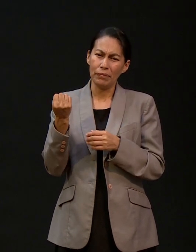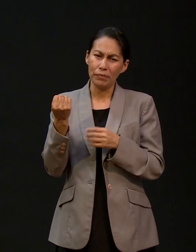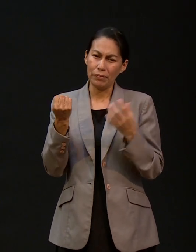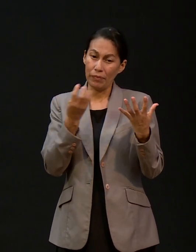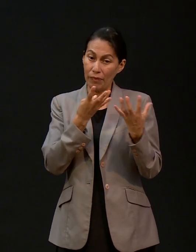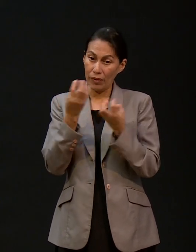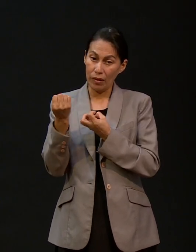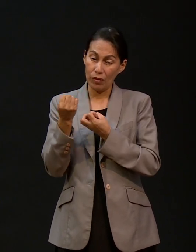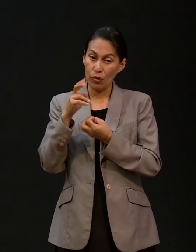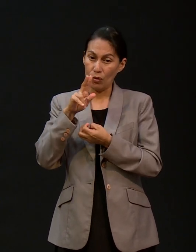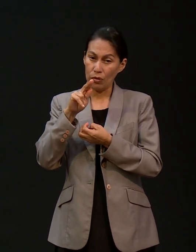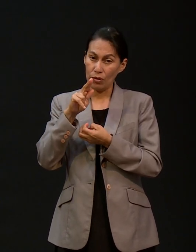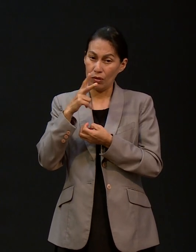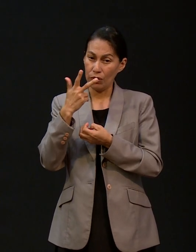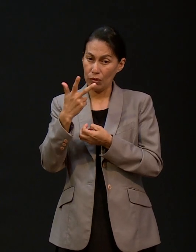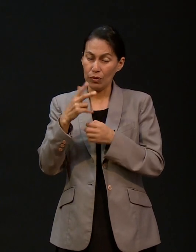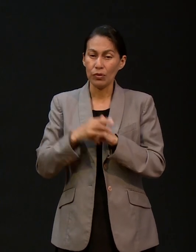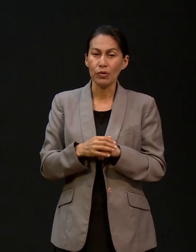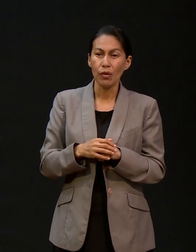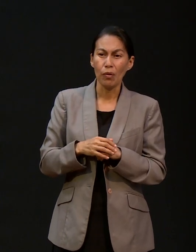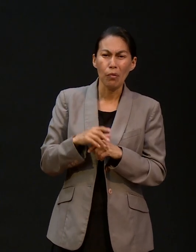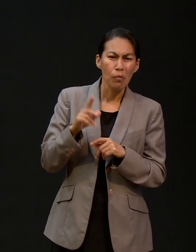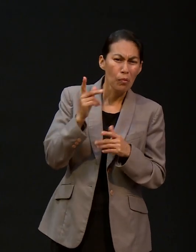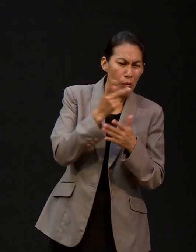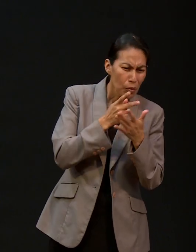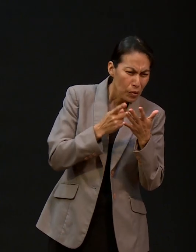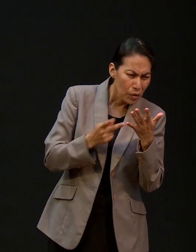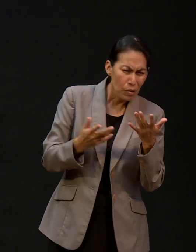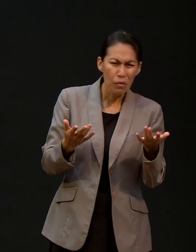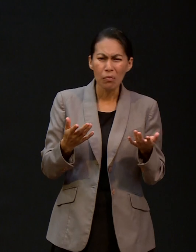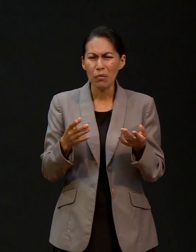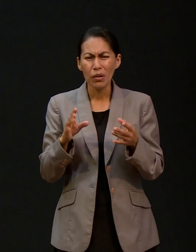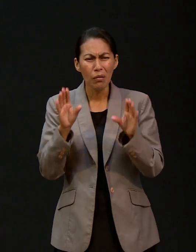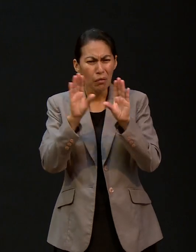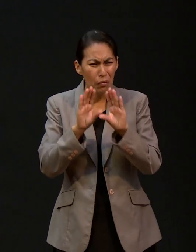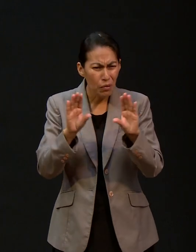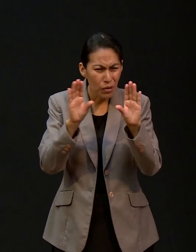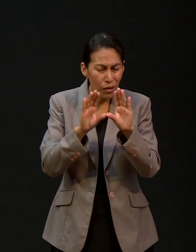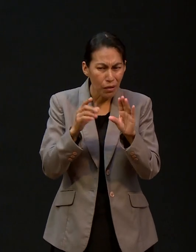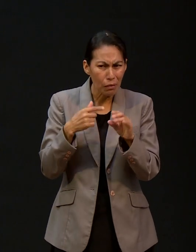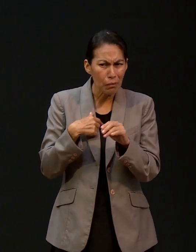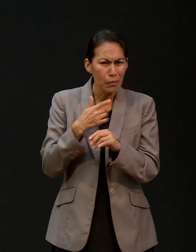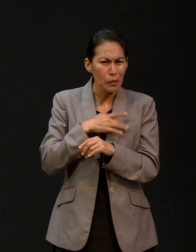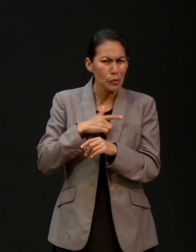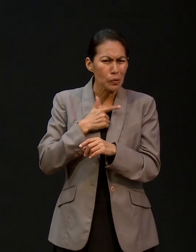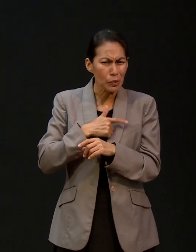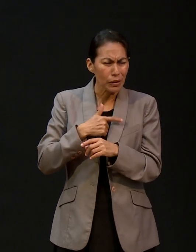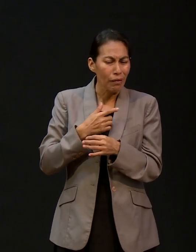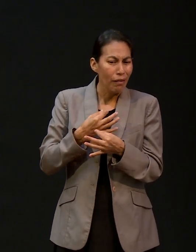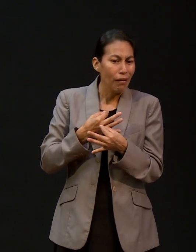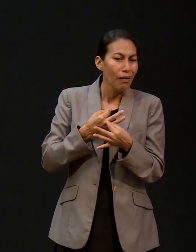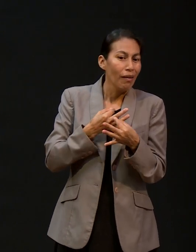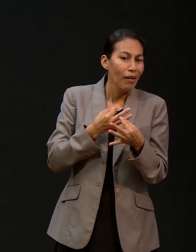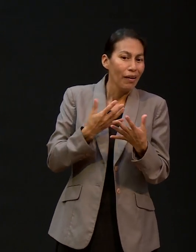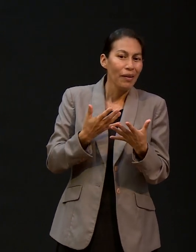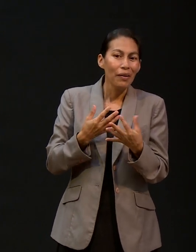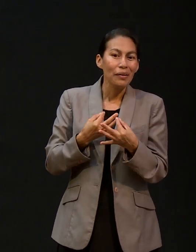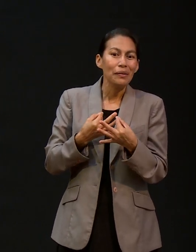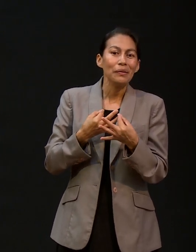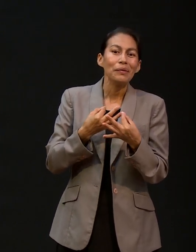88, 89, el boom de las computadoras, empezaban los programas y lo que significaba la computación. Y eso me atraía mucho